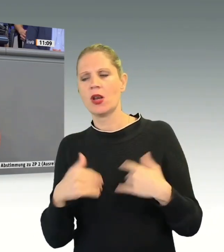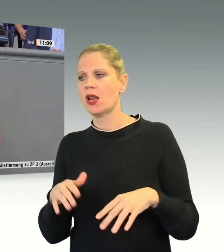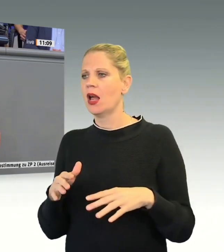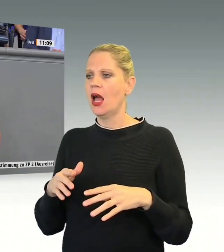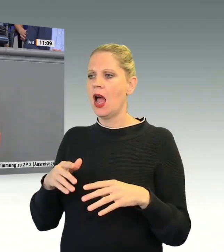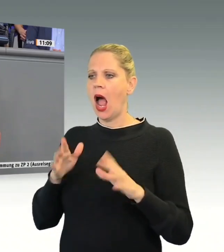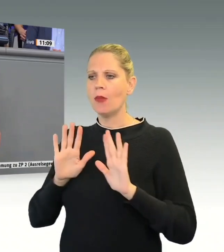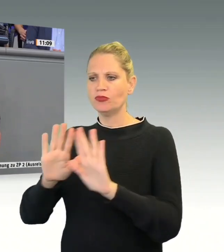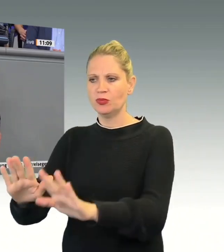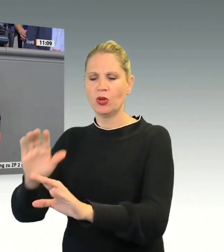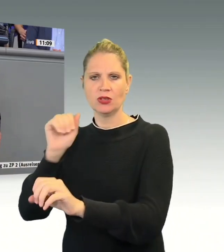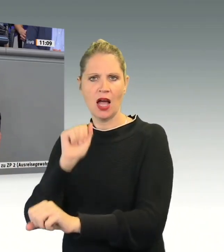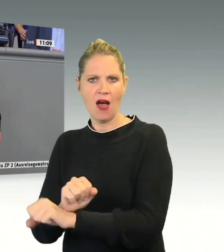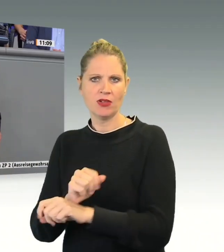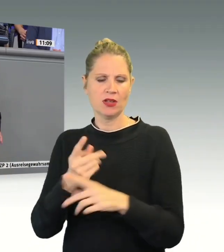nicht ernsthaft erwarten.